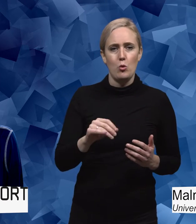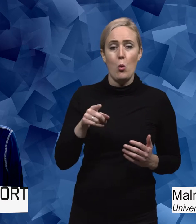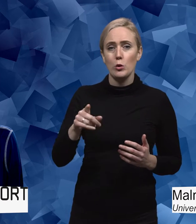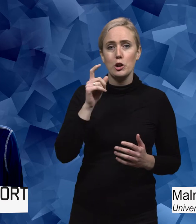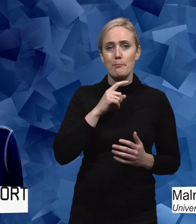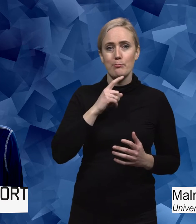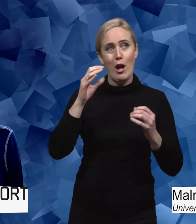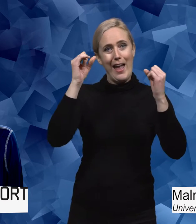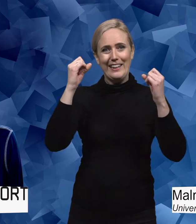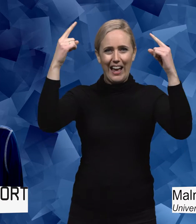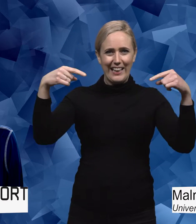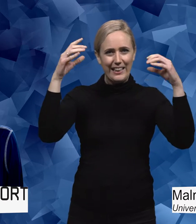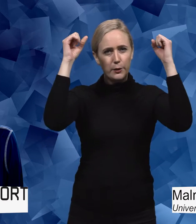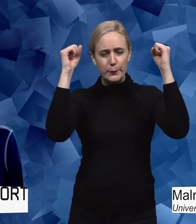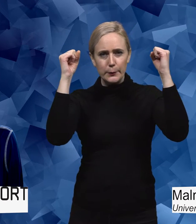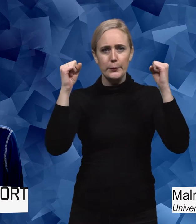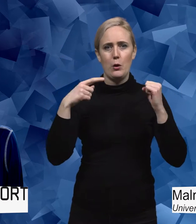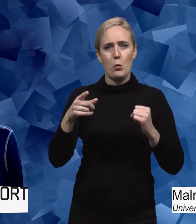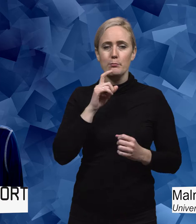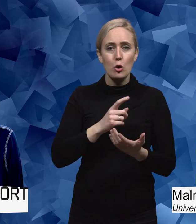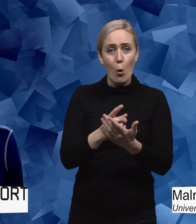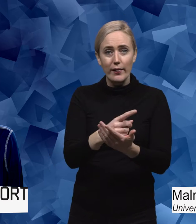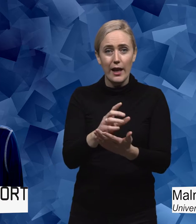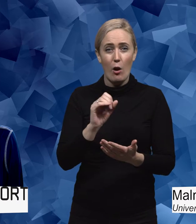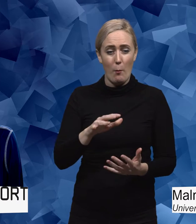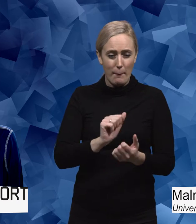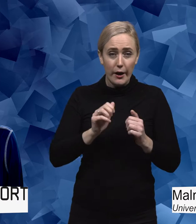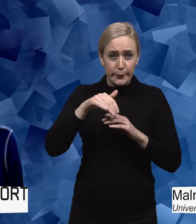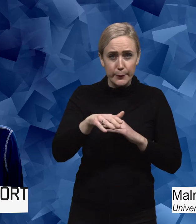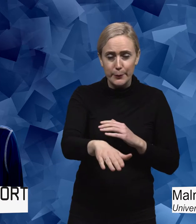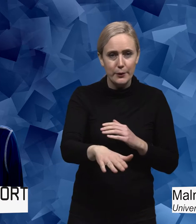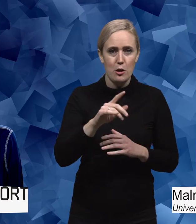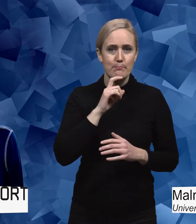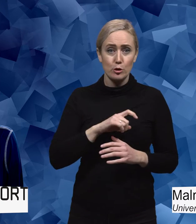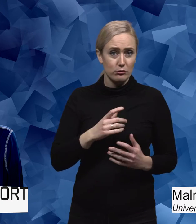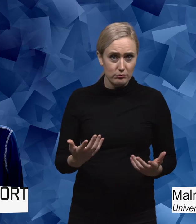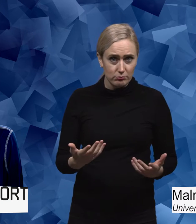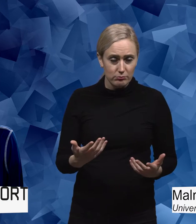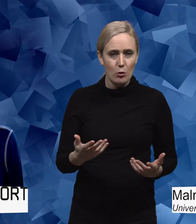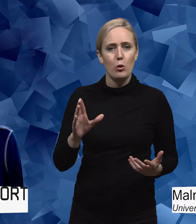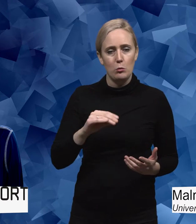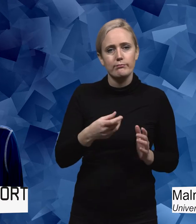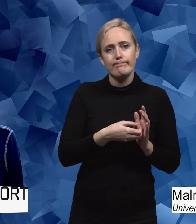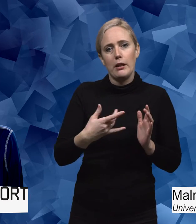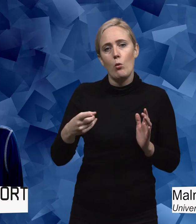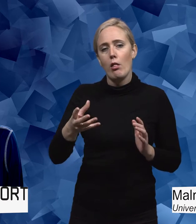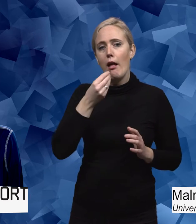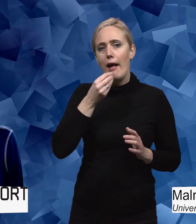ringar eller orientera i en kuperad terräng. Det här ledde till slut till att hon fick ätstörningar för att hon